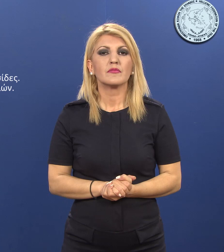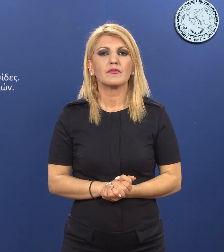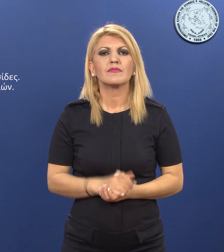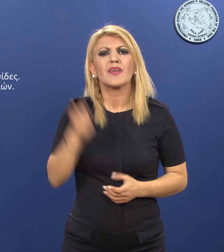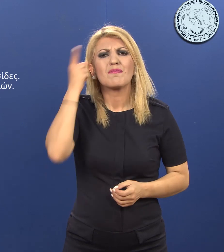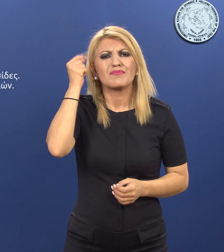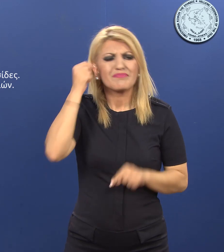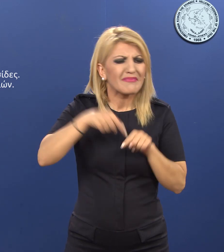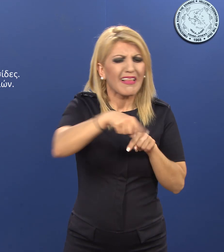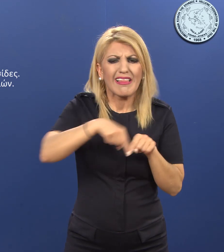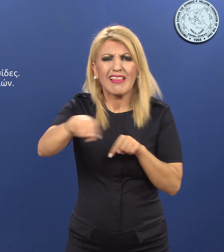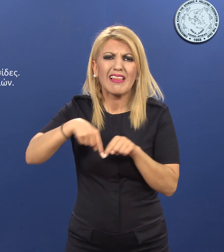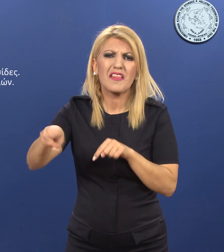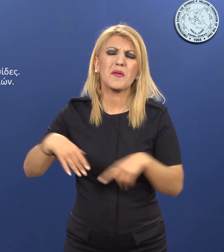Αποφύγετε τις άσκοπες μετακινήσεις.